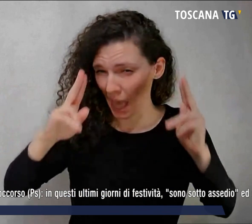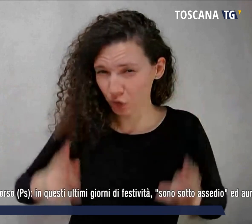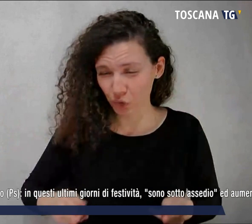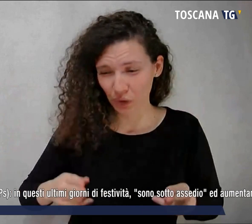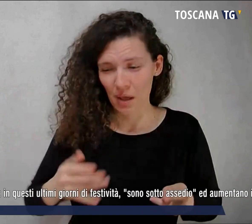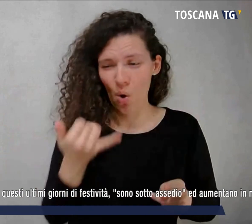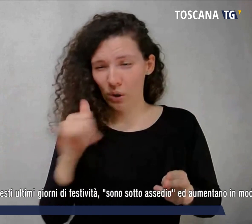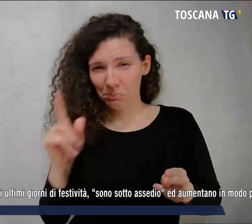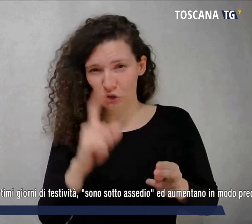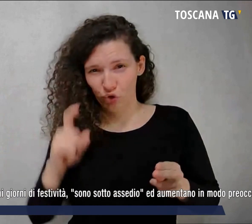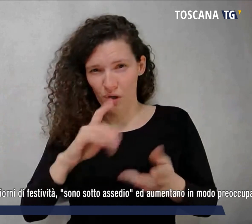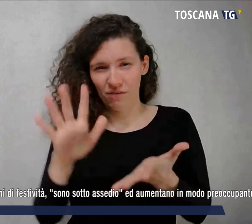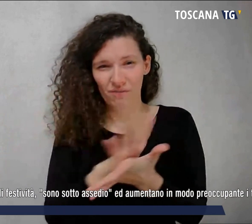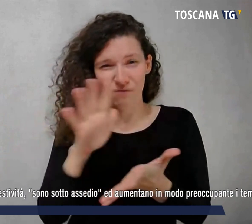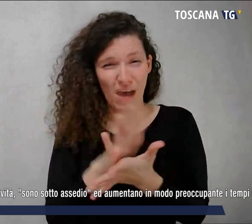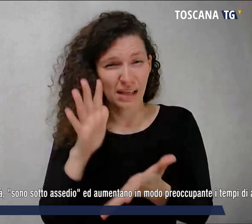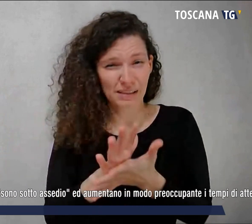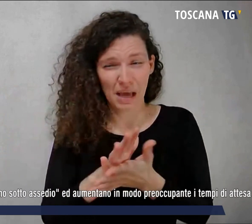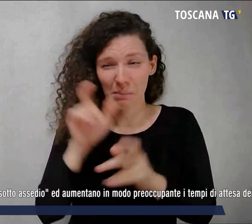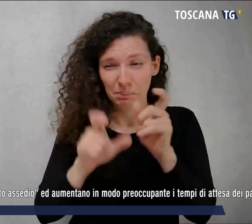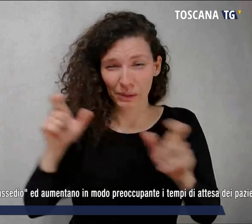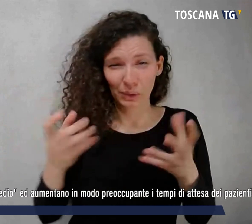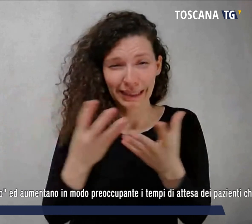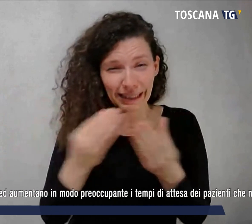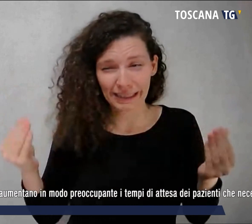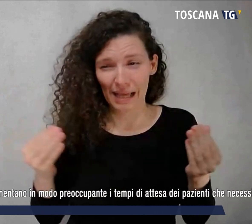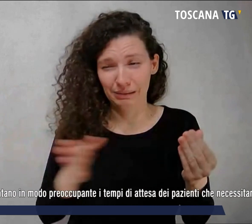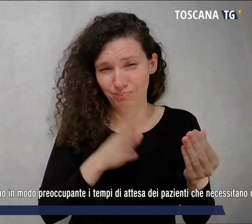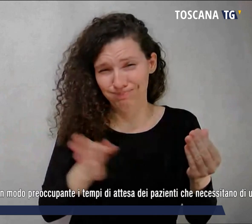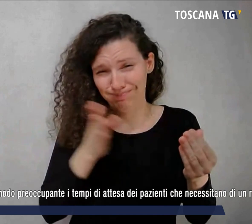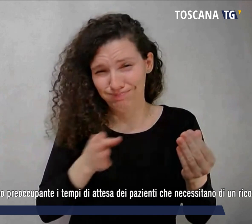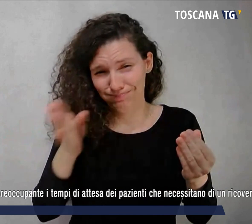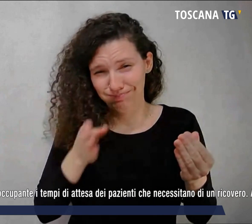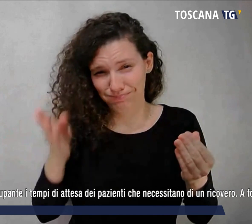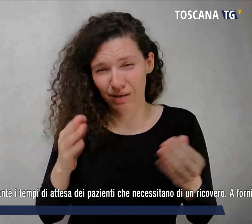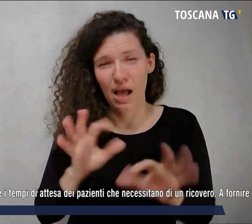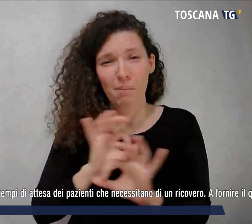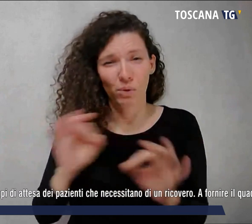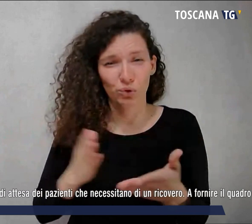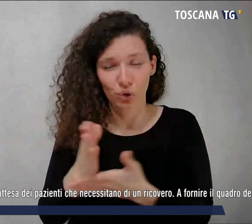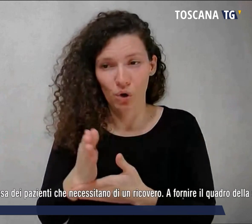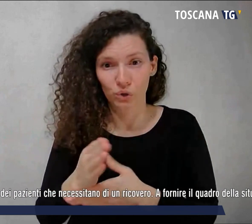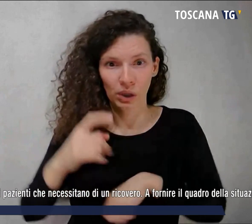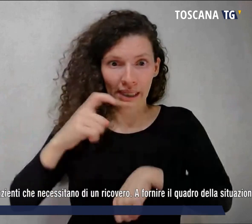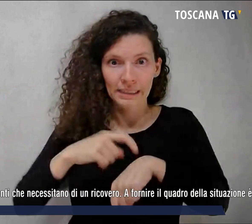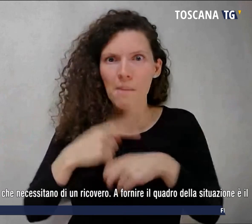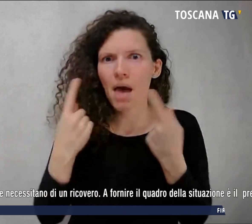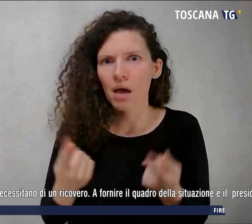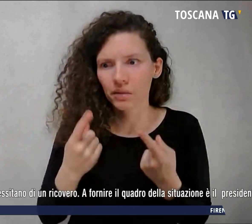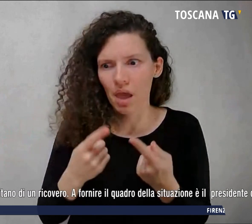sotto assedio e aumentano in modo preoccupante i tempi di attesa dei pazienti che